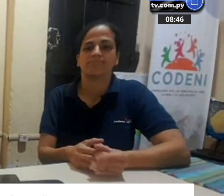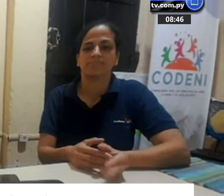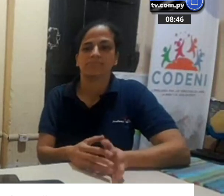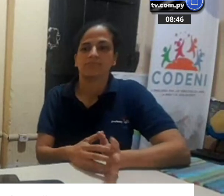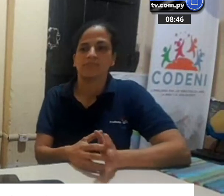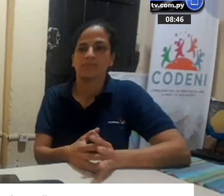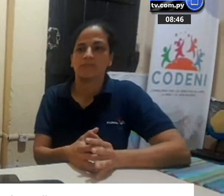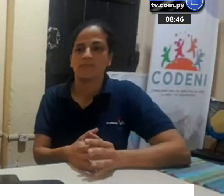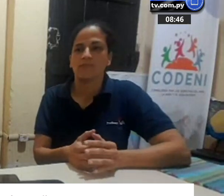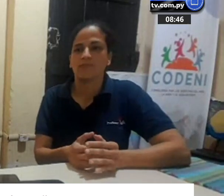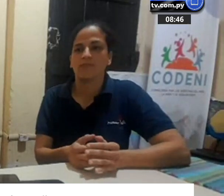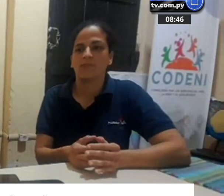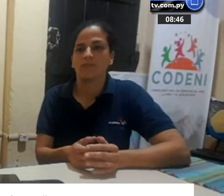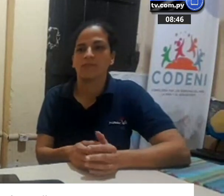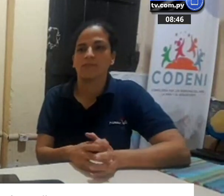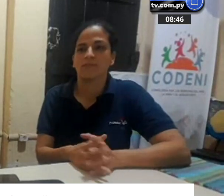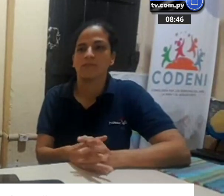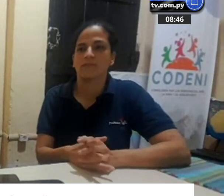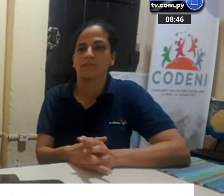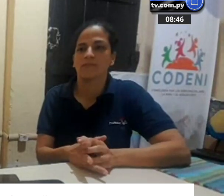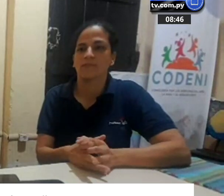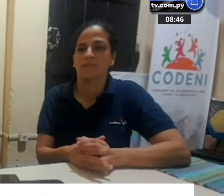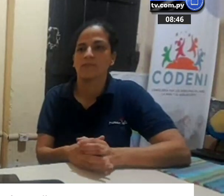participación de la gente en estos cursos que se han realizado?